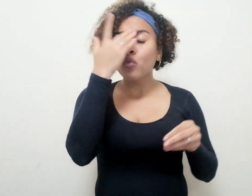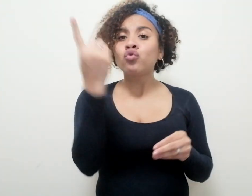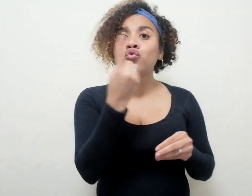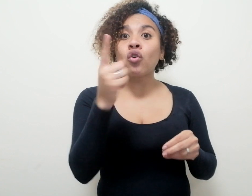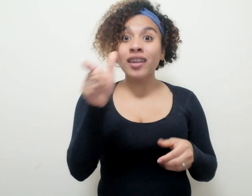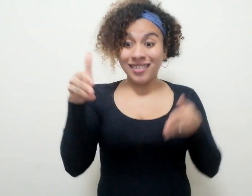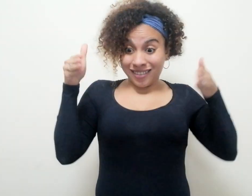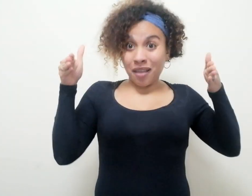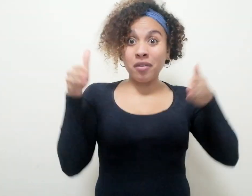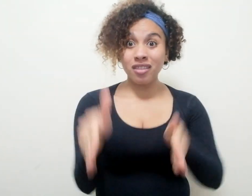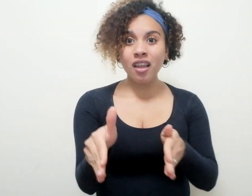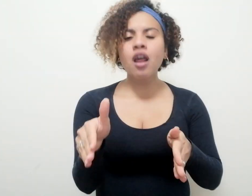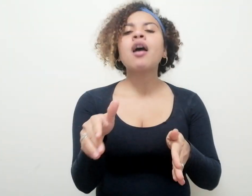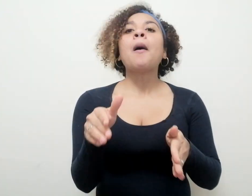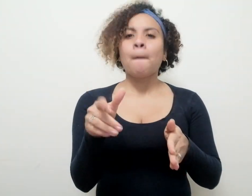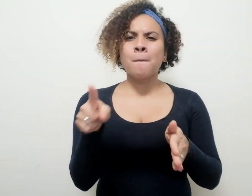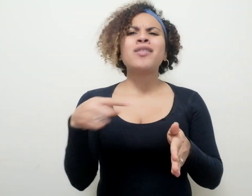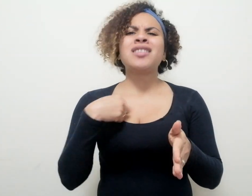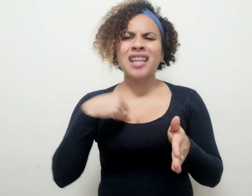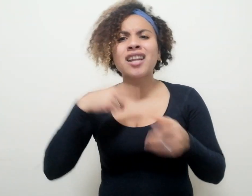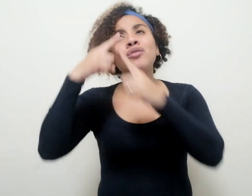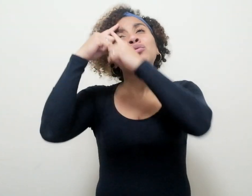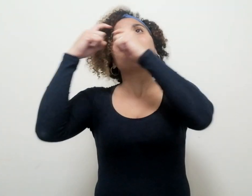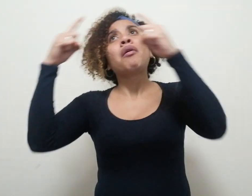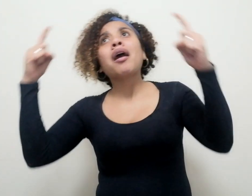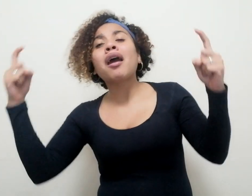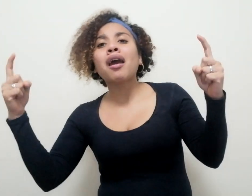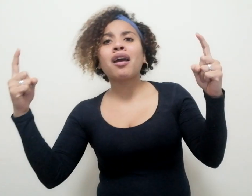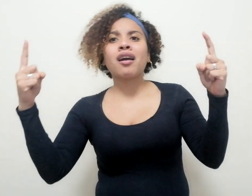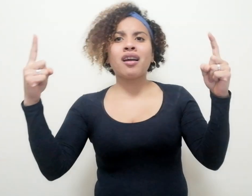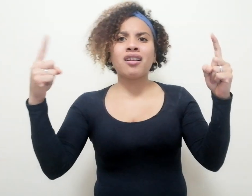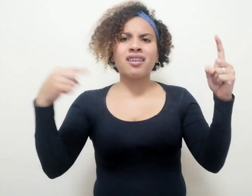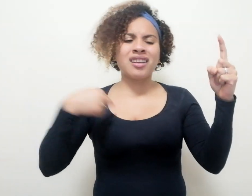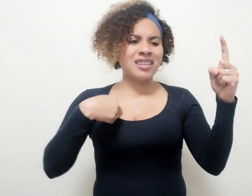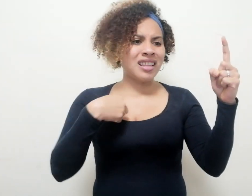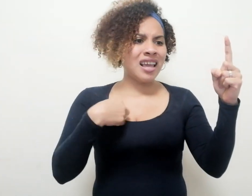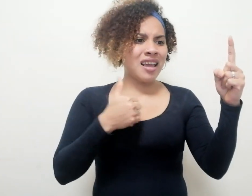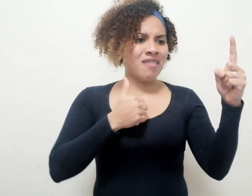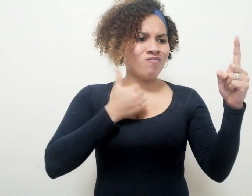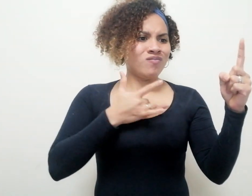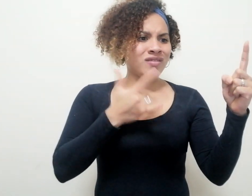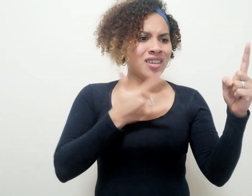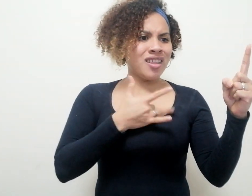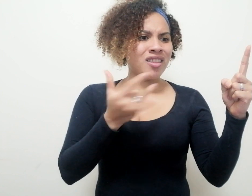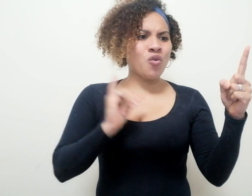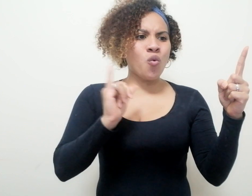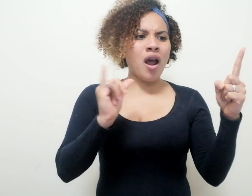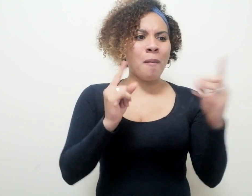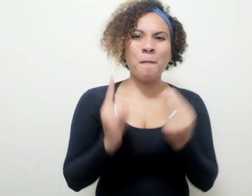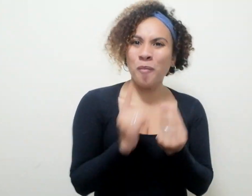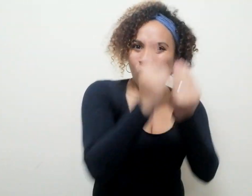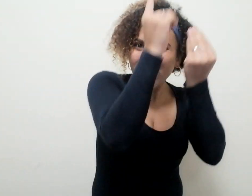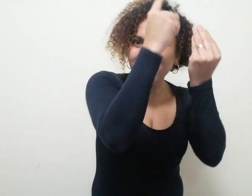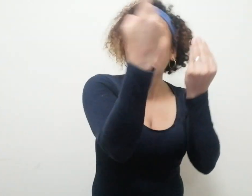cementerios, a pesar de los sueños, de las autocracias, están hechos para perdurar,